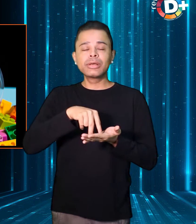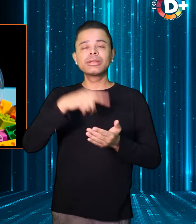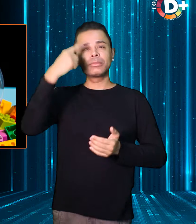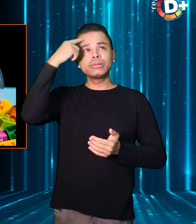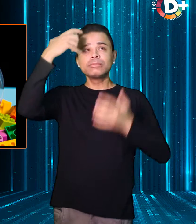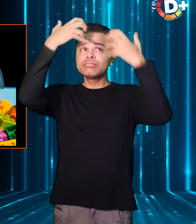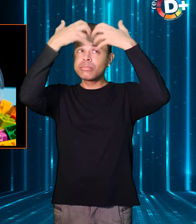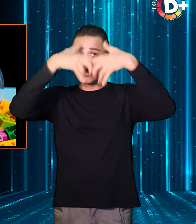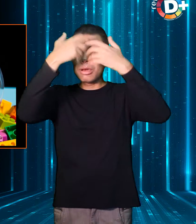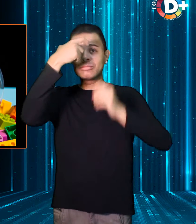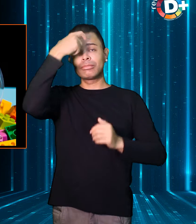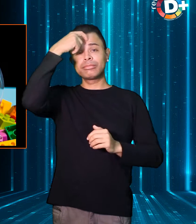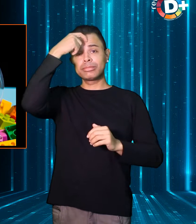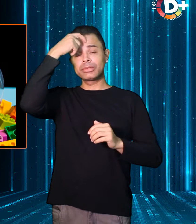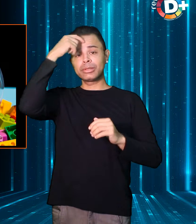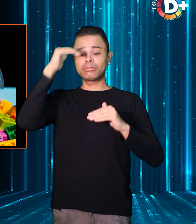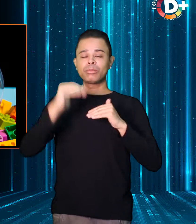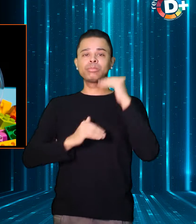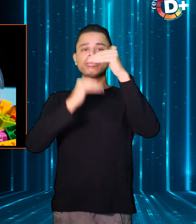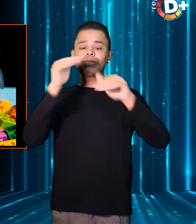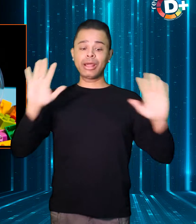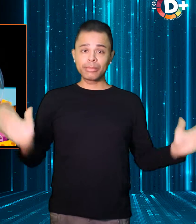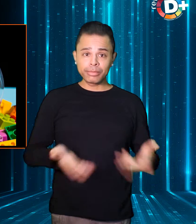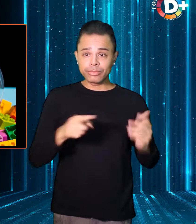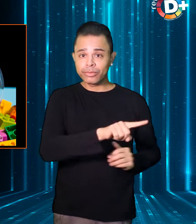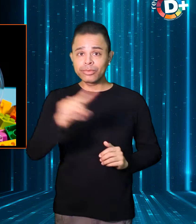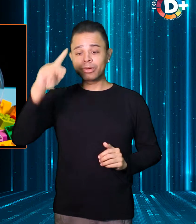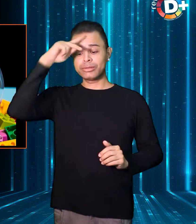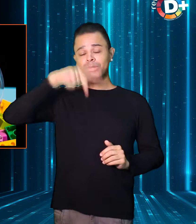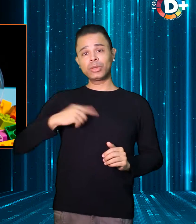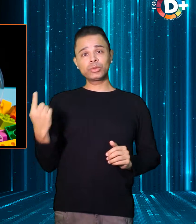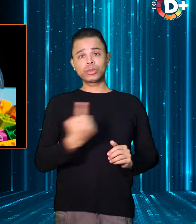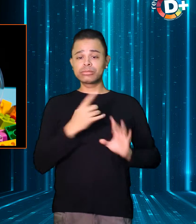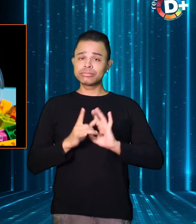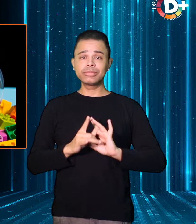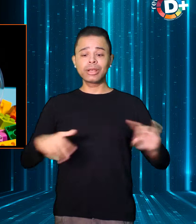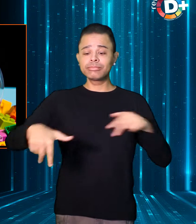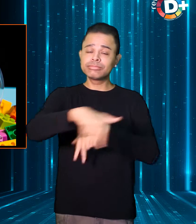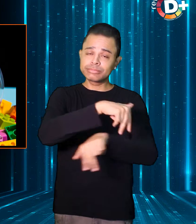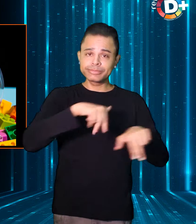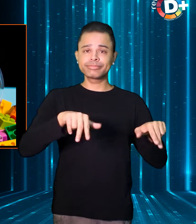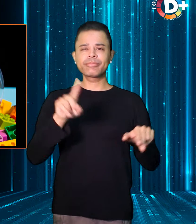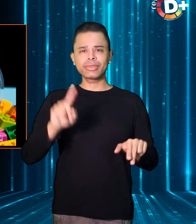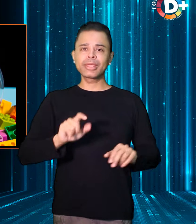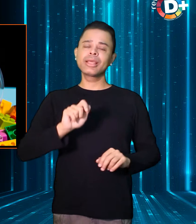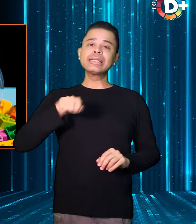estimular a autonomia. A tecnologia, batizada de LECA, foi criada